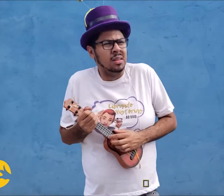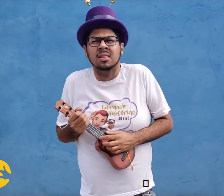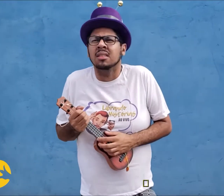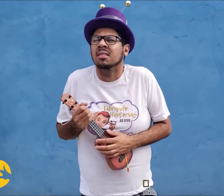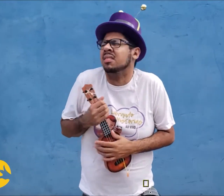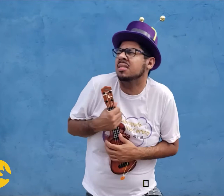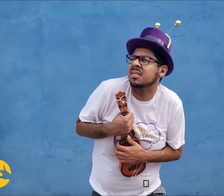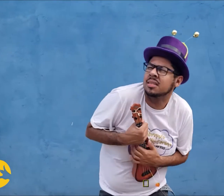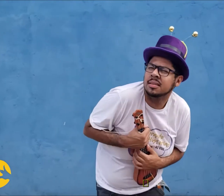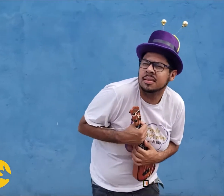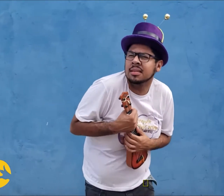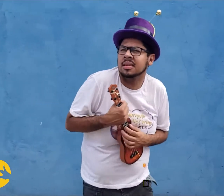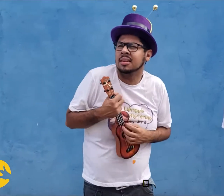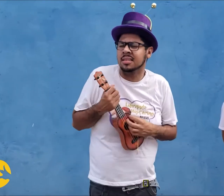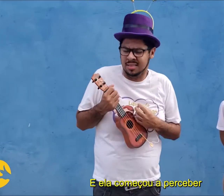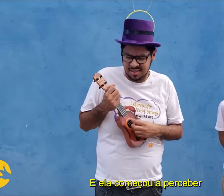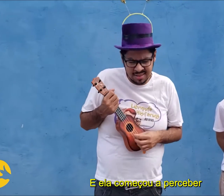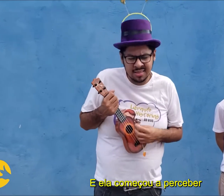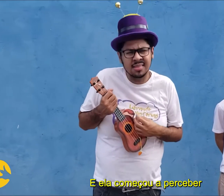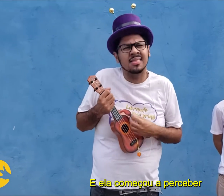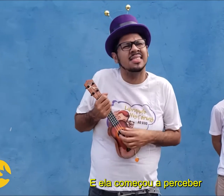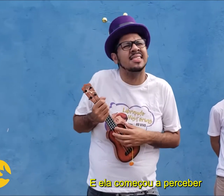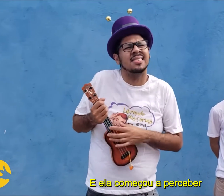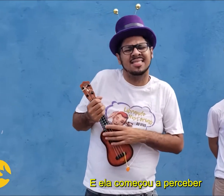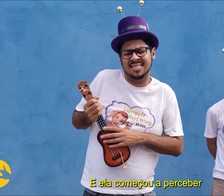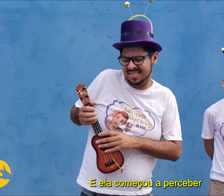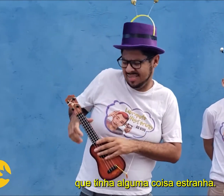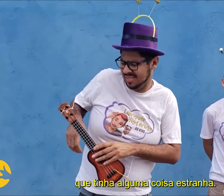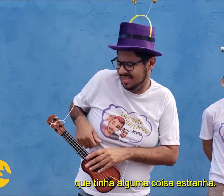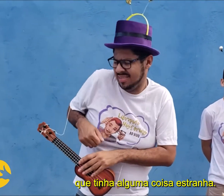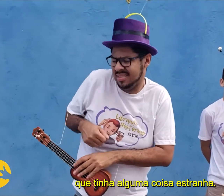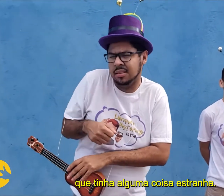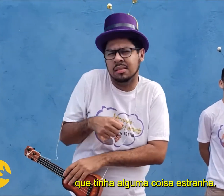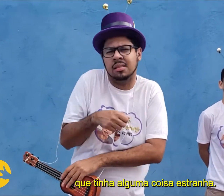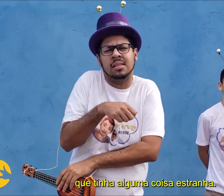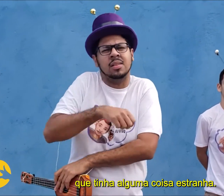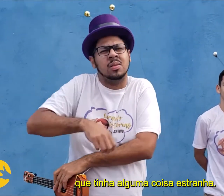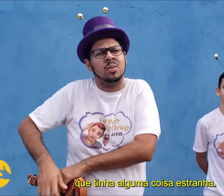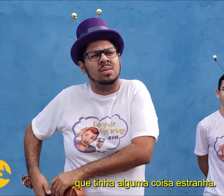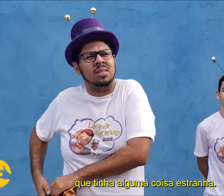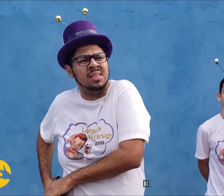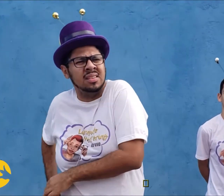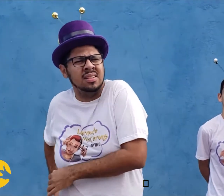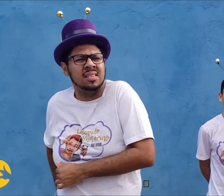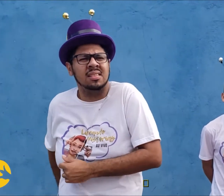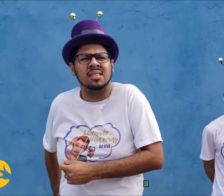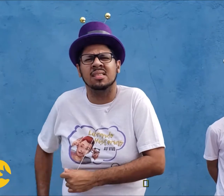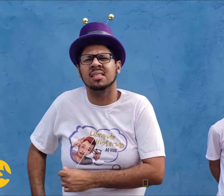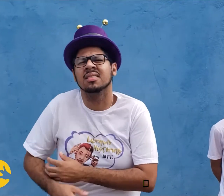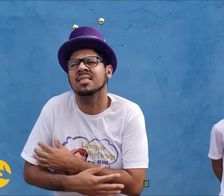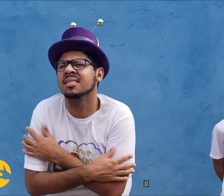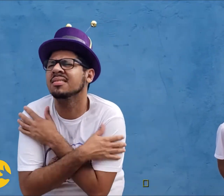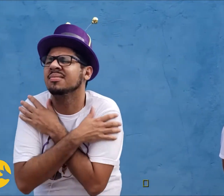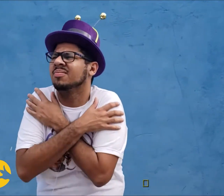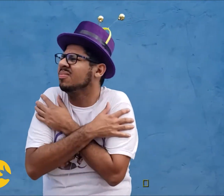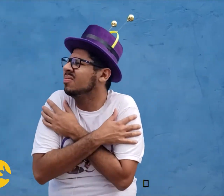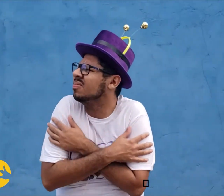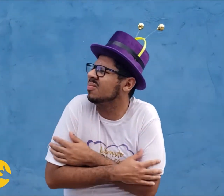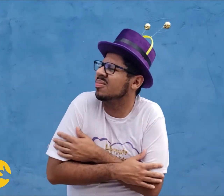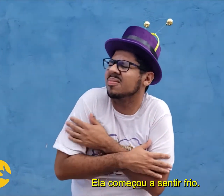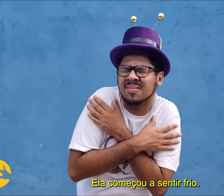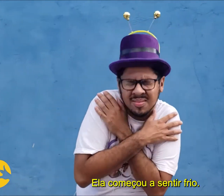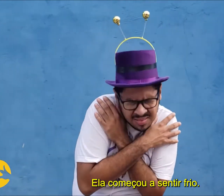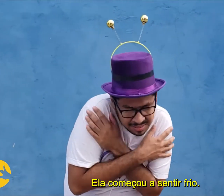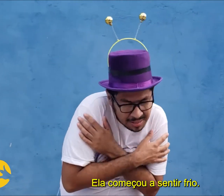encolhe, curvando o corpo. E ela começou a perceber que tinha alguma coisa estranha. Para de tocar e põe o violão atrás das